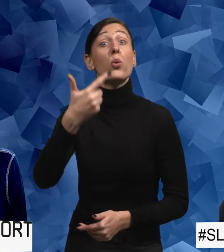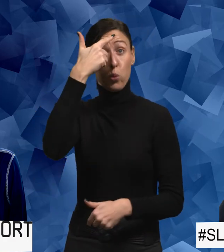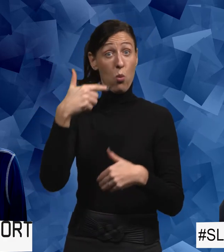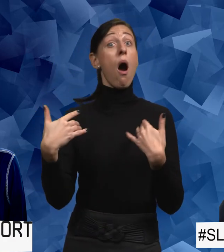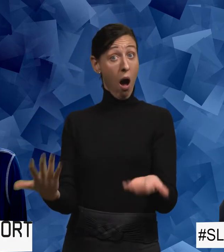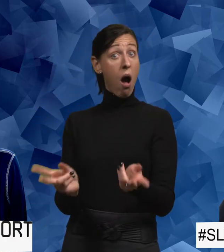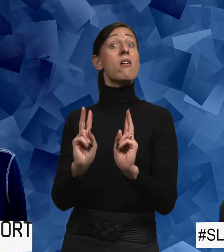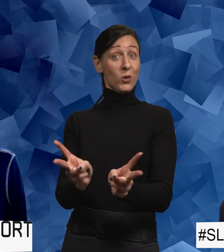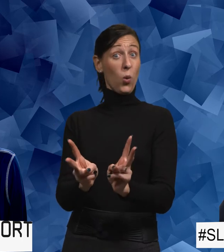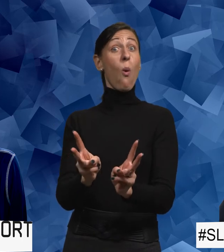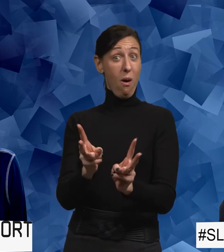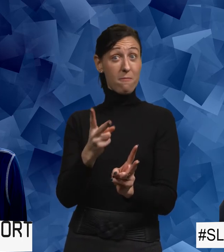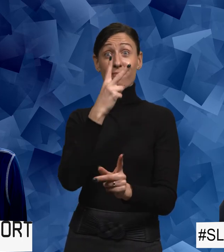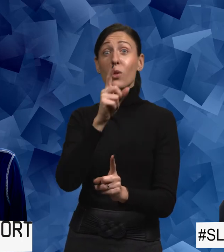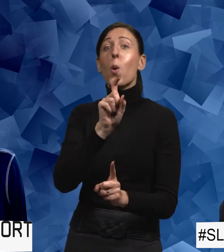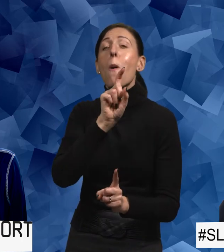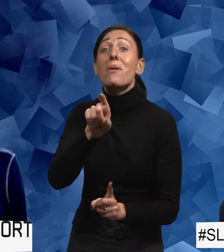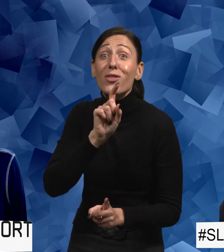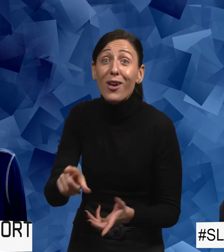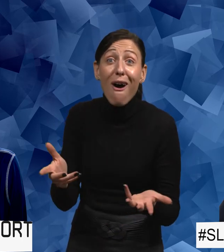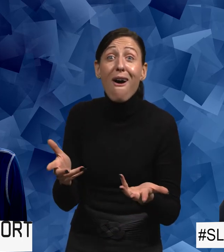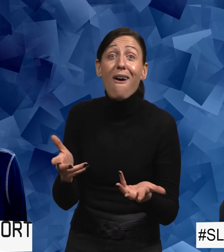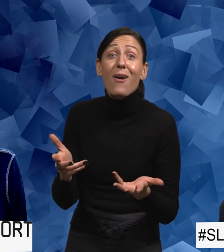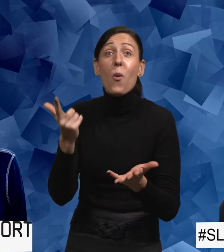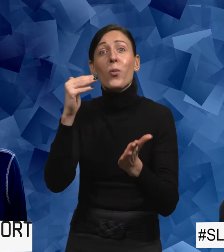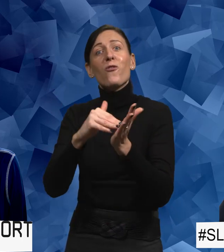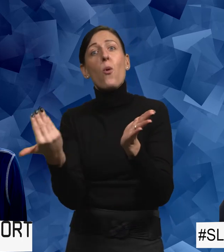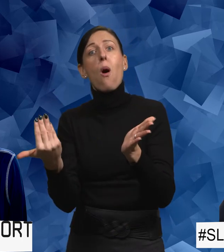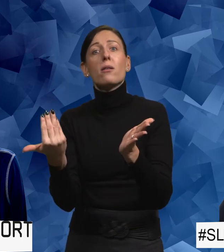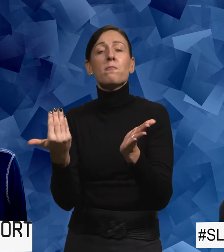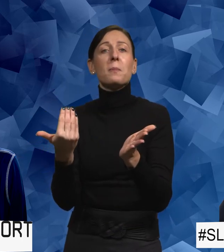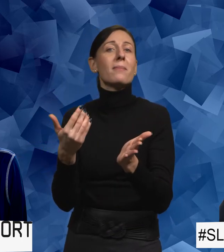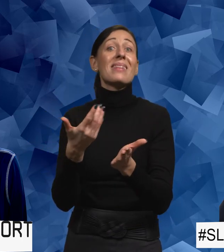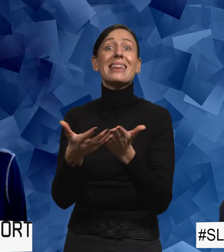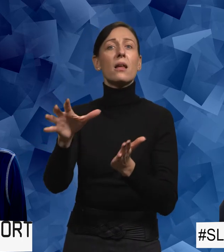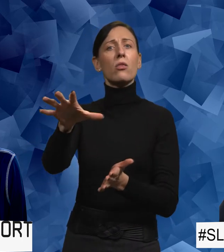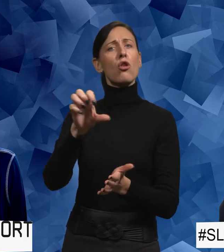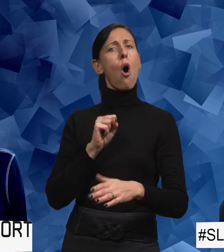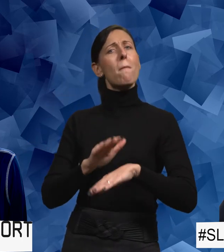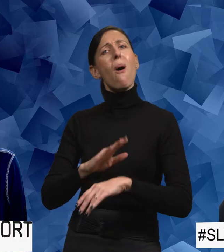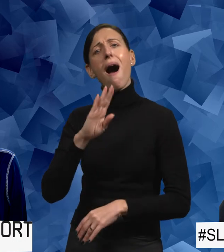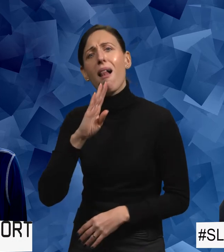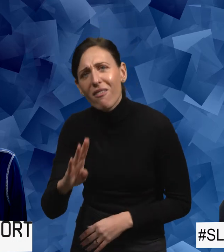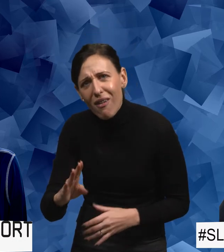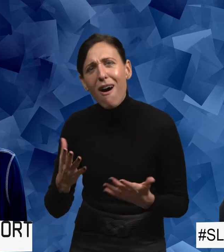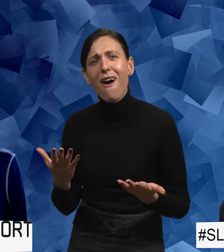är så utifrån kommentarerna. Det är så utifrån att du inte blir tagen på riktigt allvar.